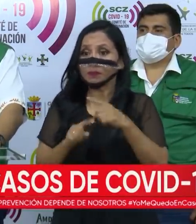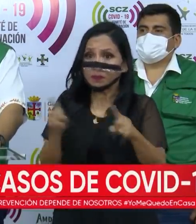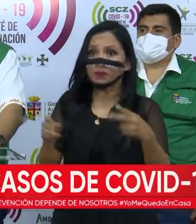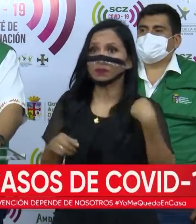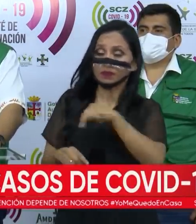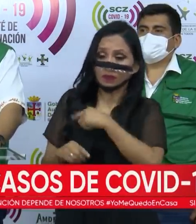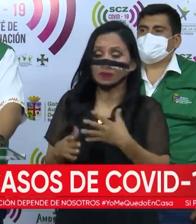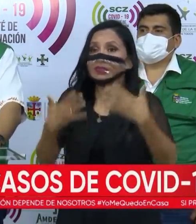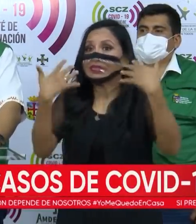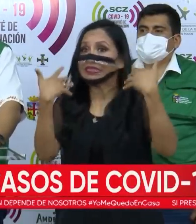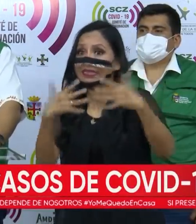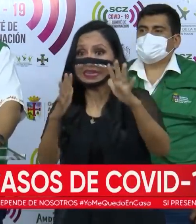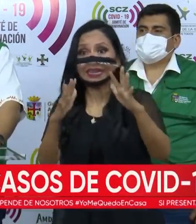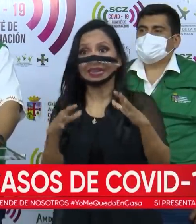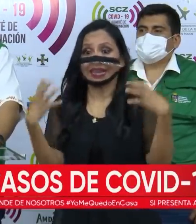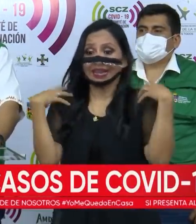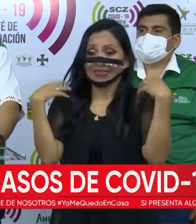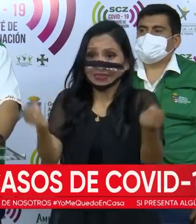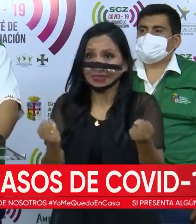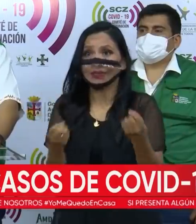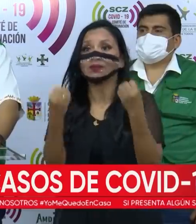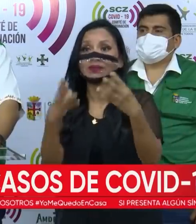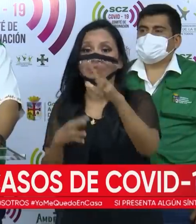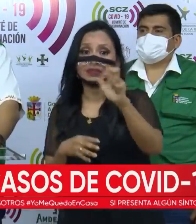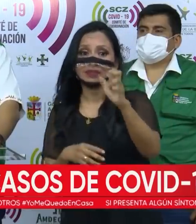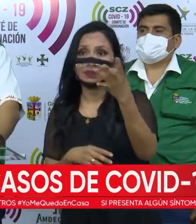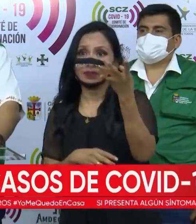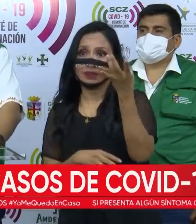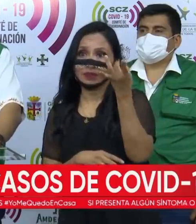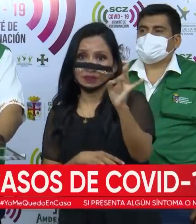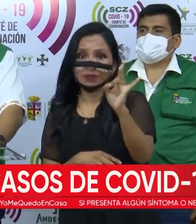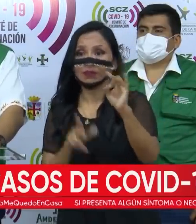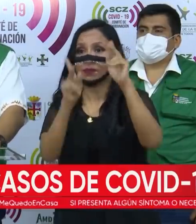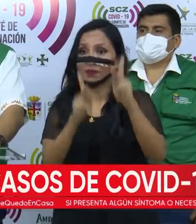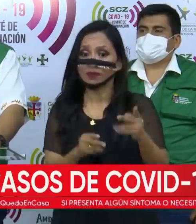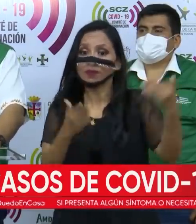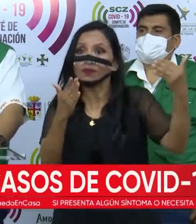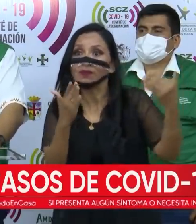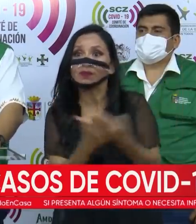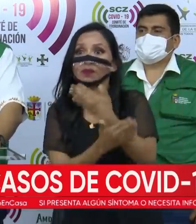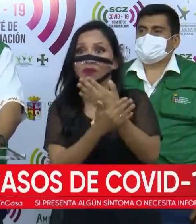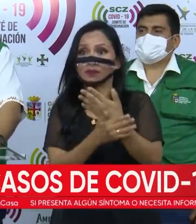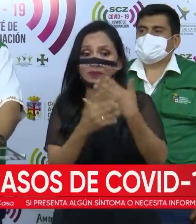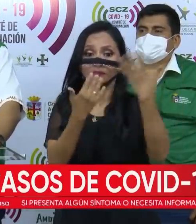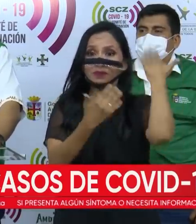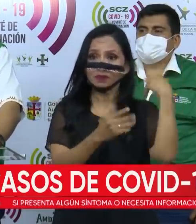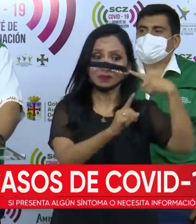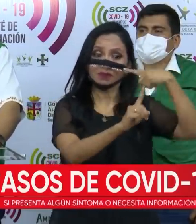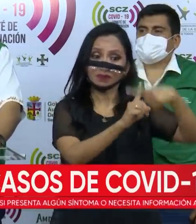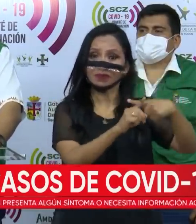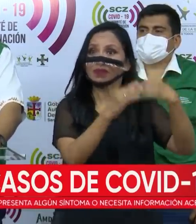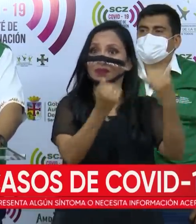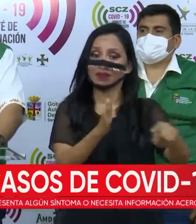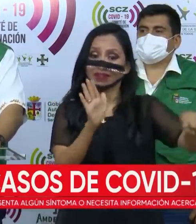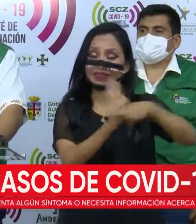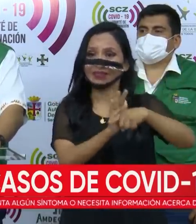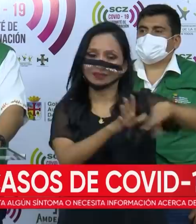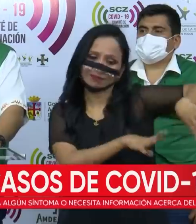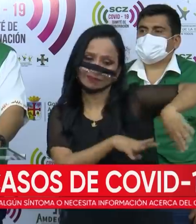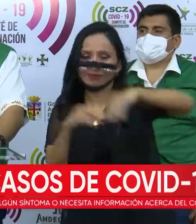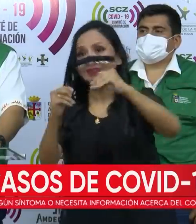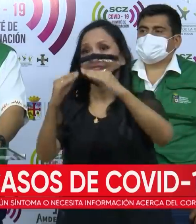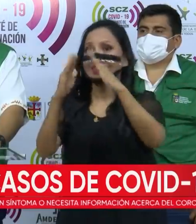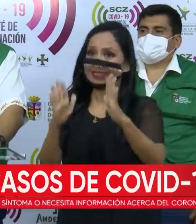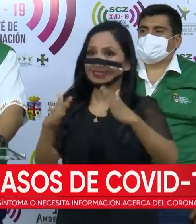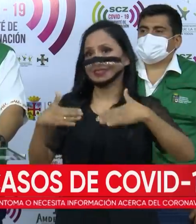una recuperación hoy día de 318 nuevos pacientes recuperados ahora que vuelven a casa o